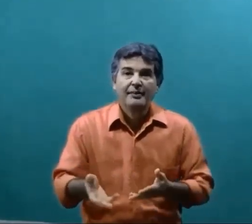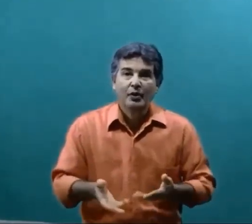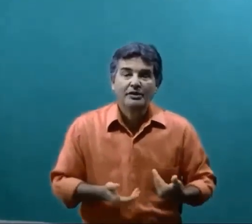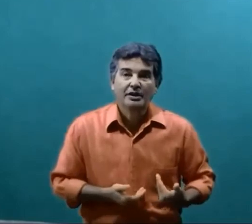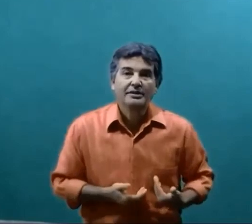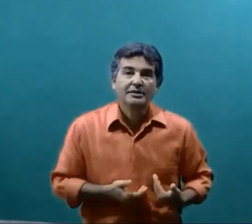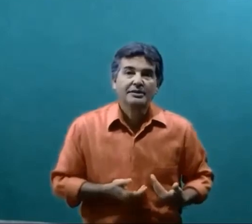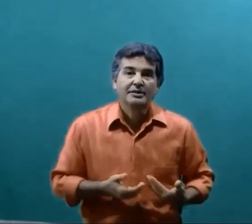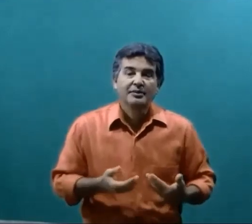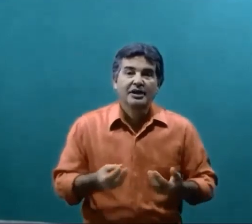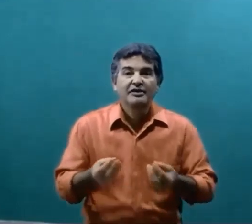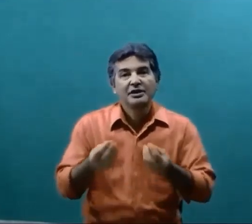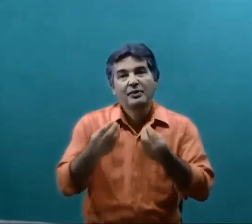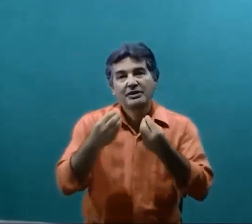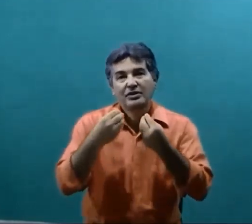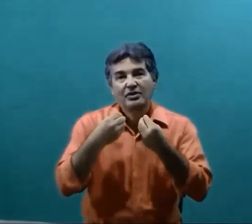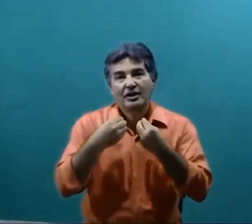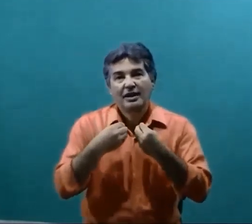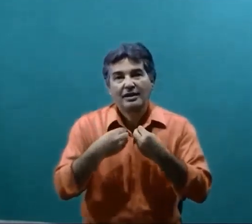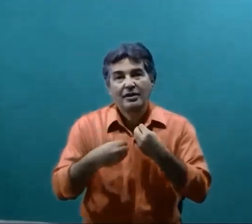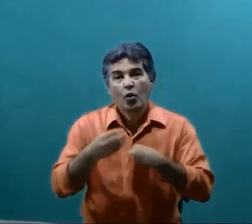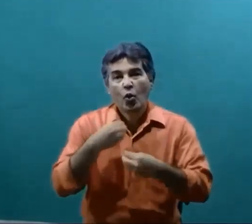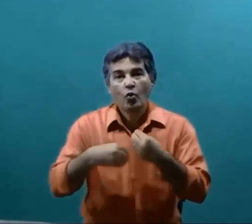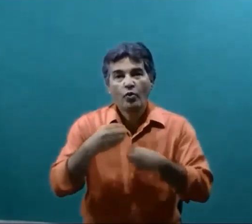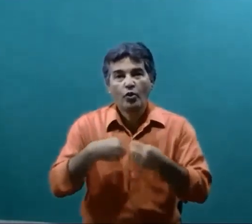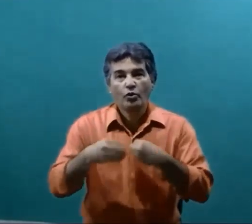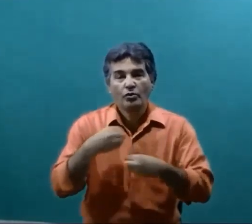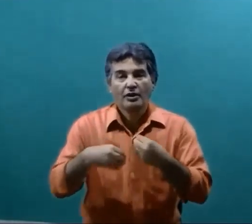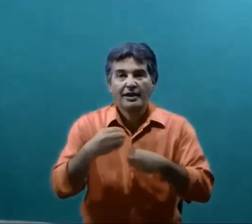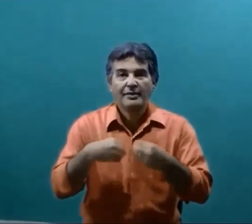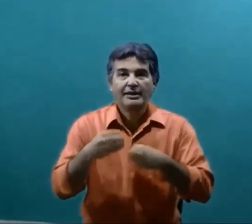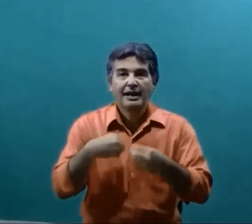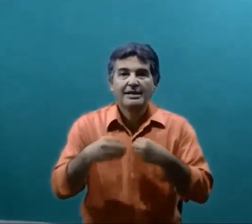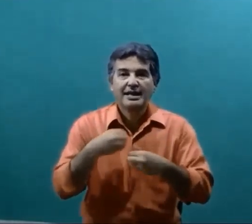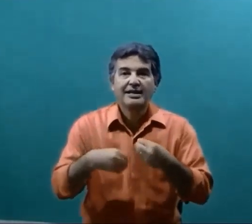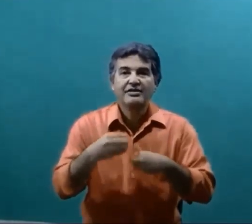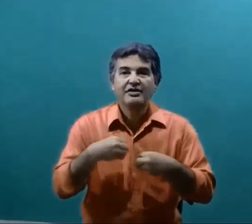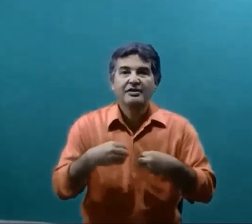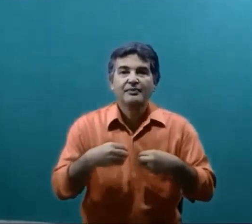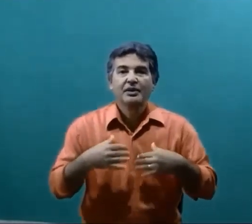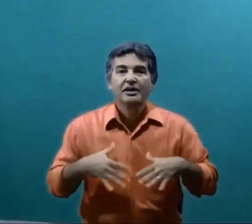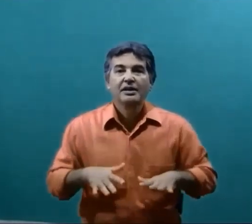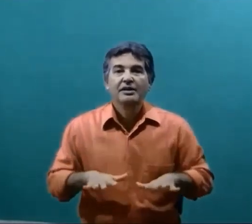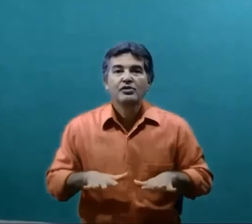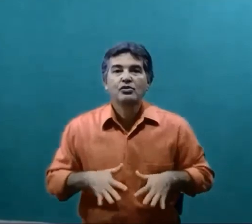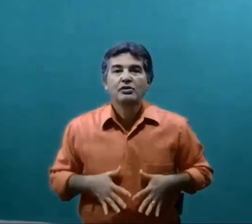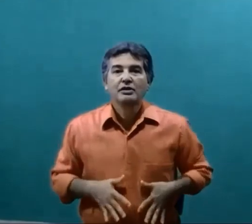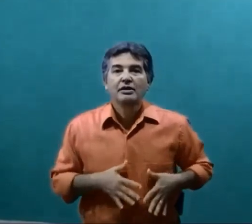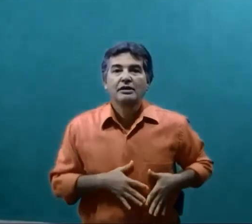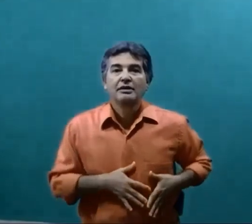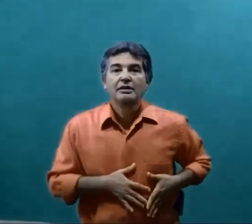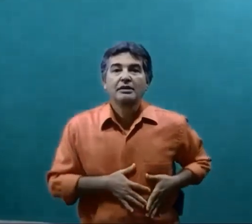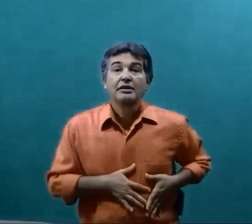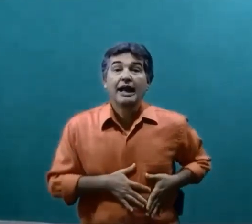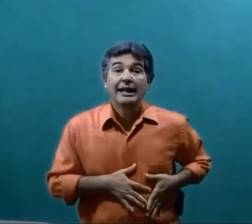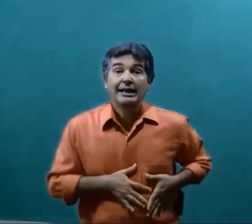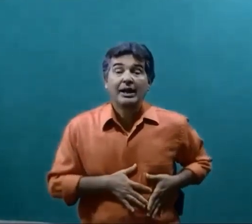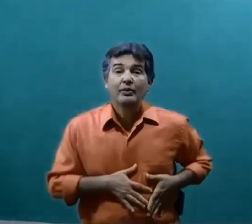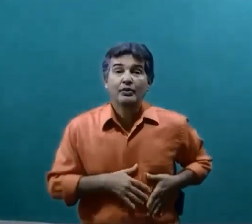importante Pra que você possa colocar Como um bolo Alimentar a saliva E isso Dar tempo